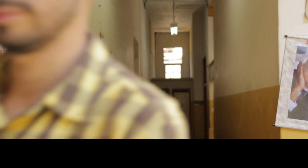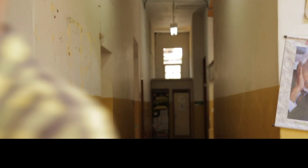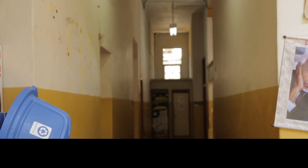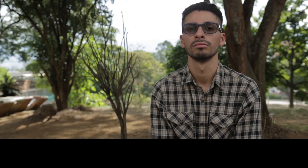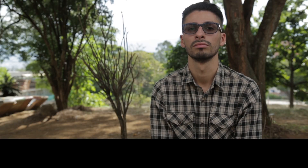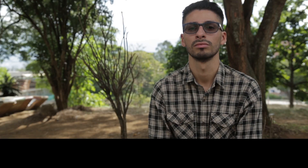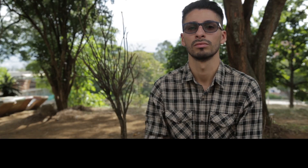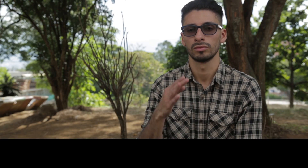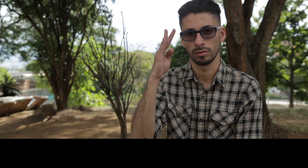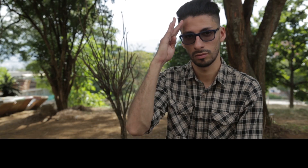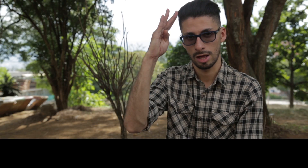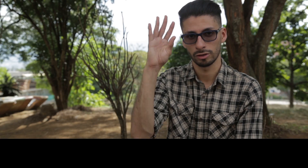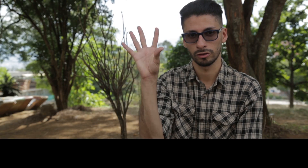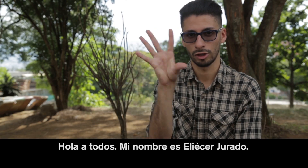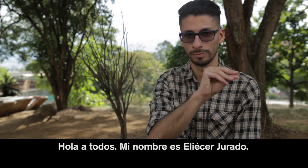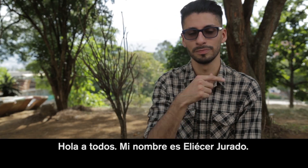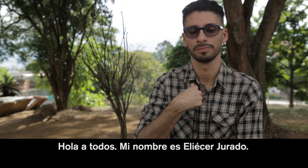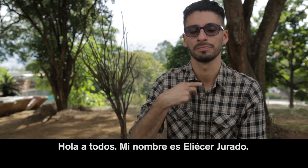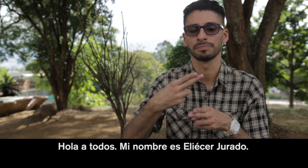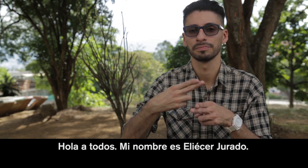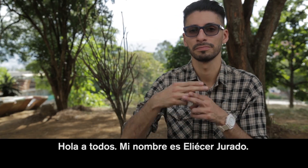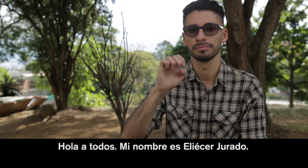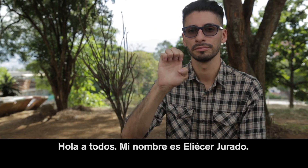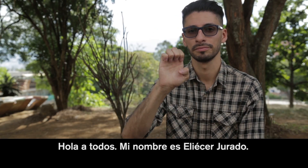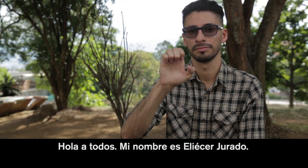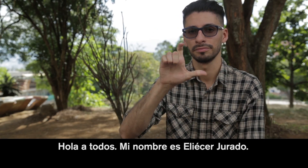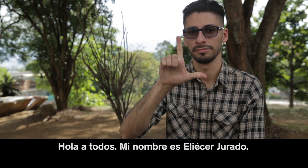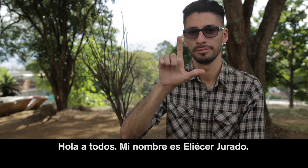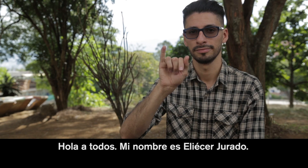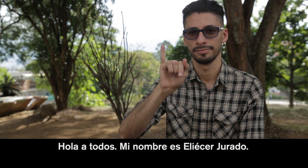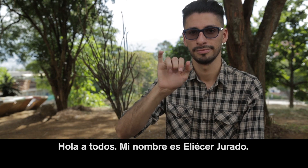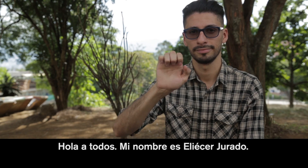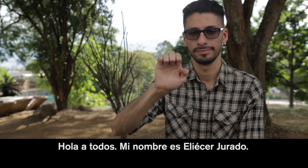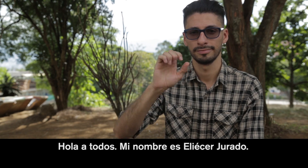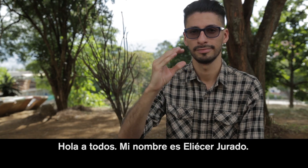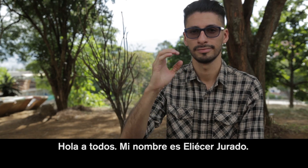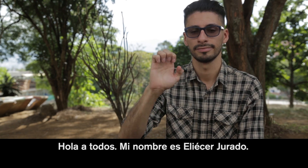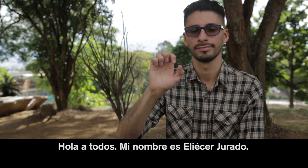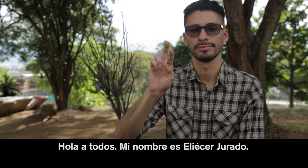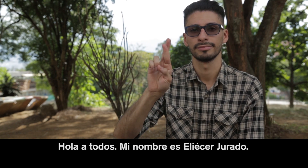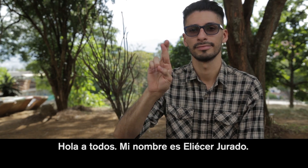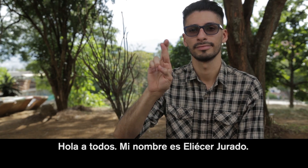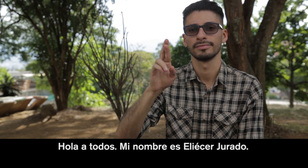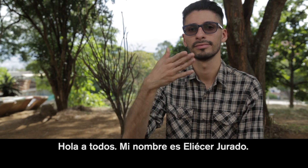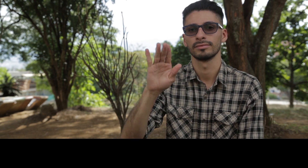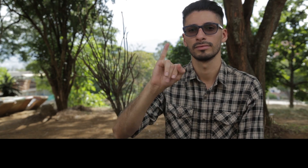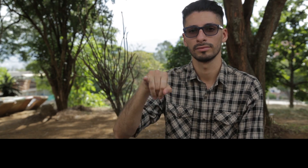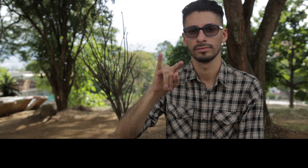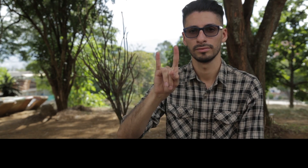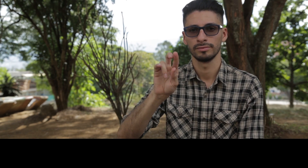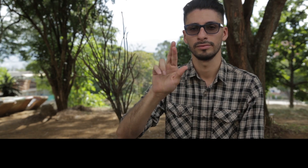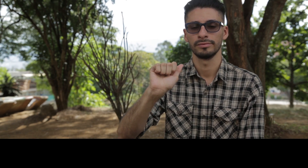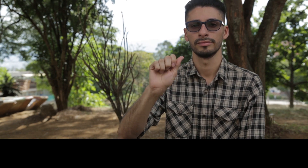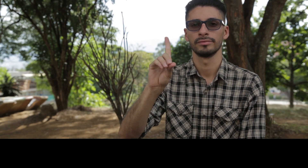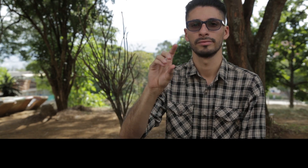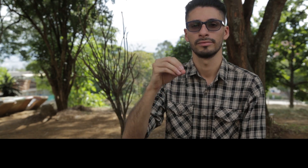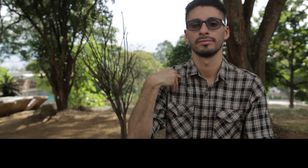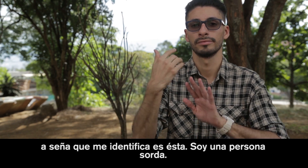Música Hola a todos, mi nombre es Eliezer Jurado,